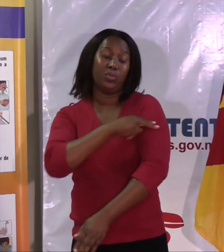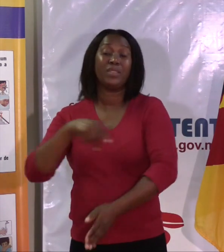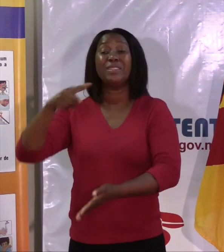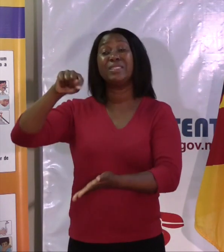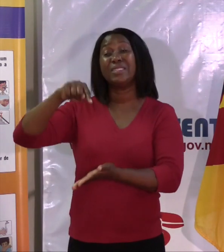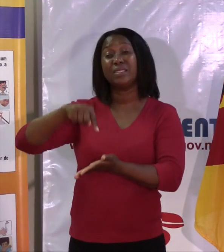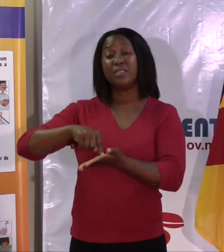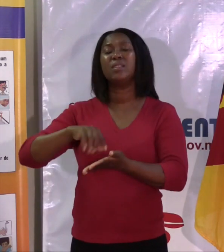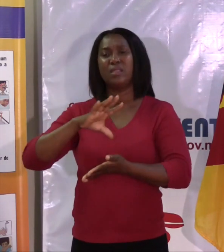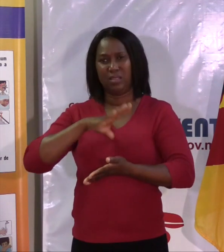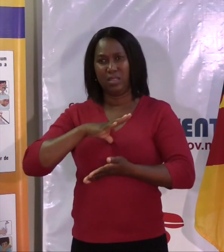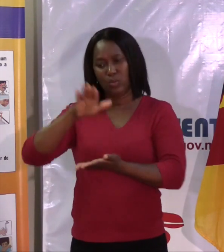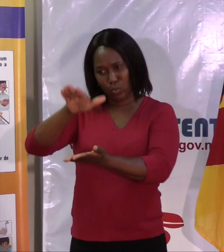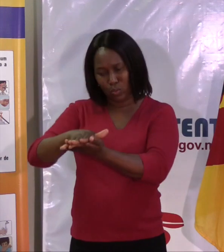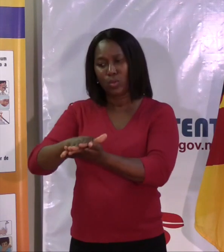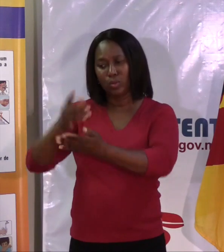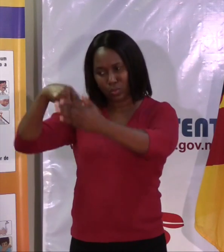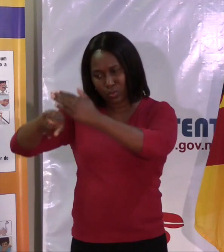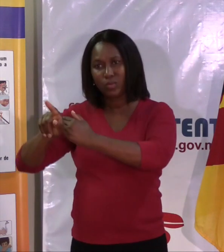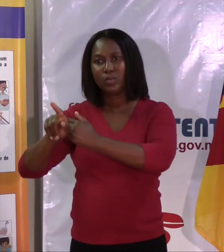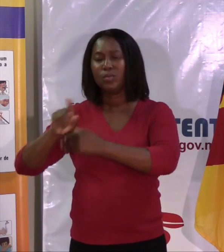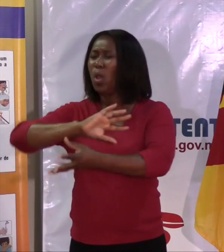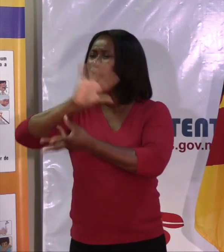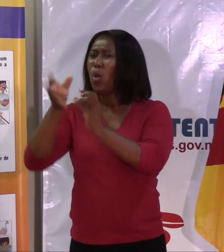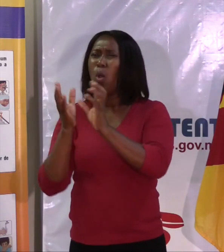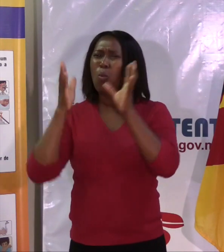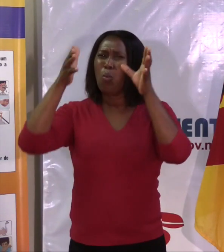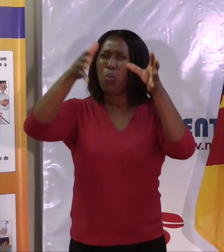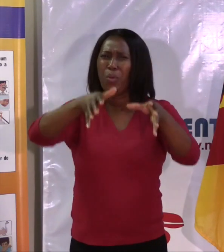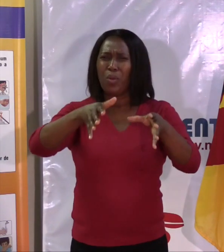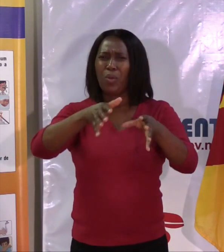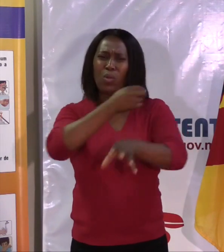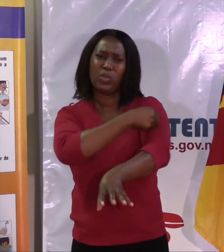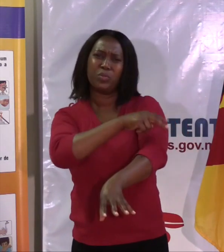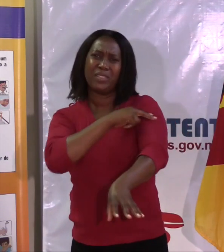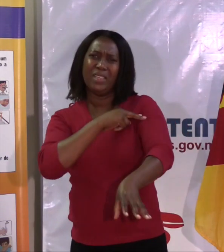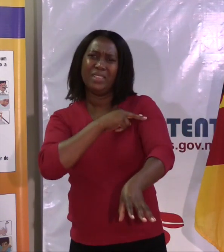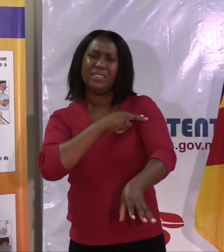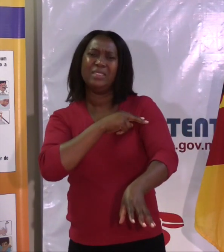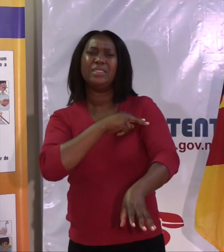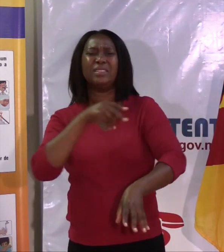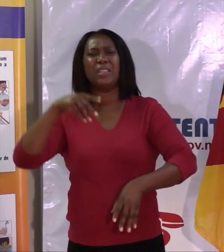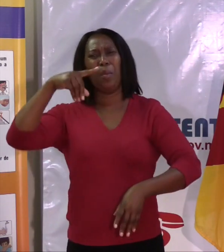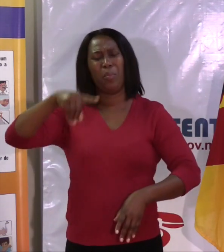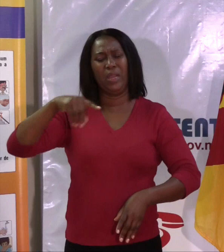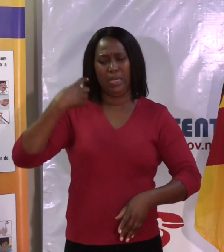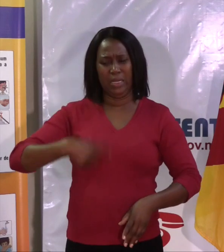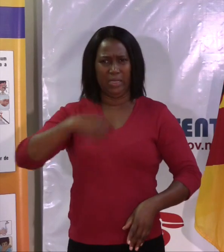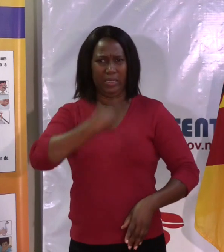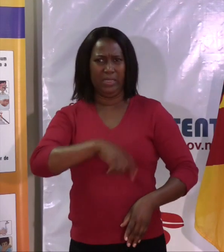ser possível que toda a gente volte a pular na caniço, não é? Mas um dos pontos, por exemplo, que nós temos ao nível da cidade de Maputo é a